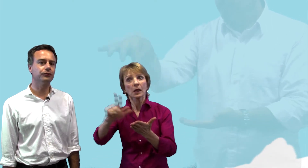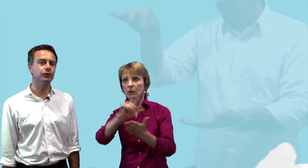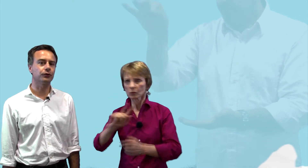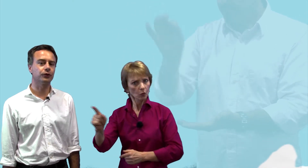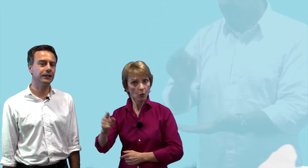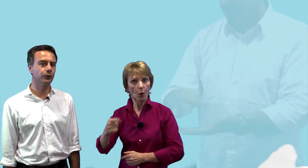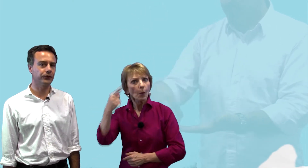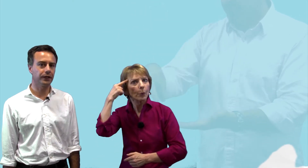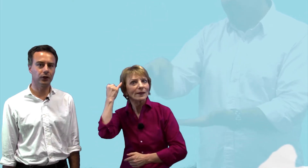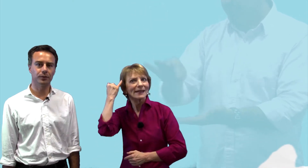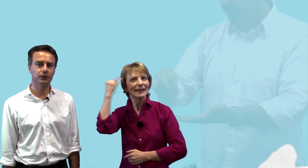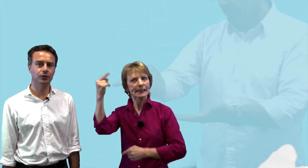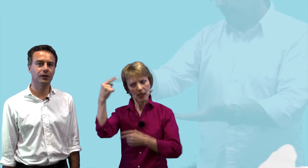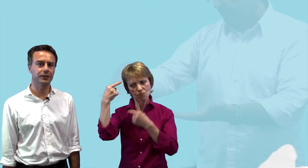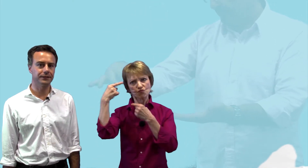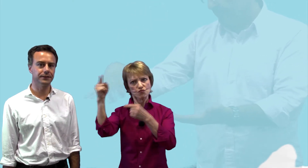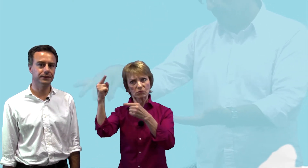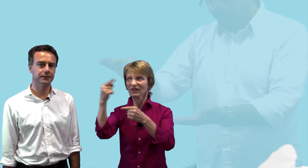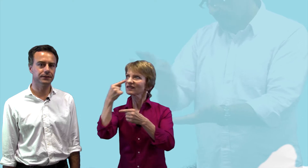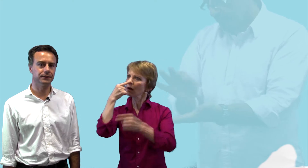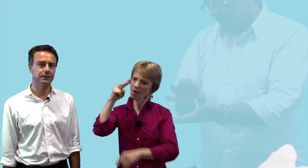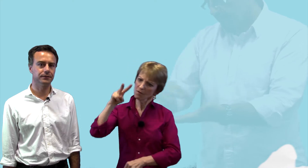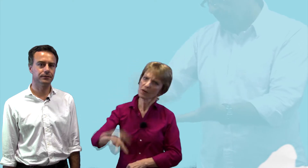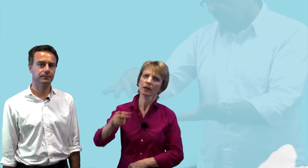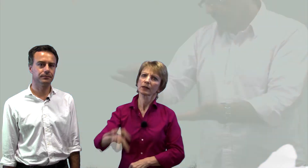pour défendre ce qu'il considérait comme étant la vérité.